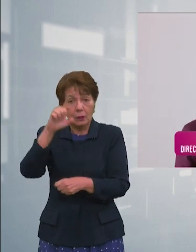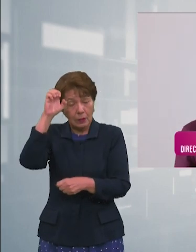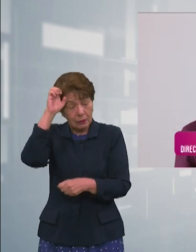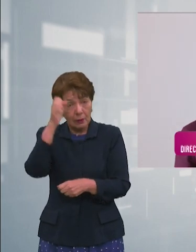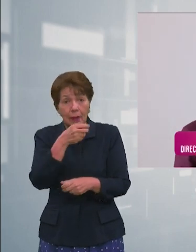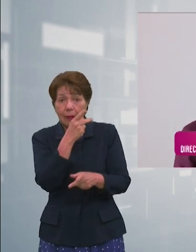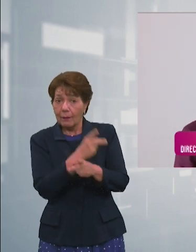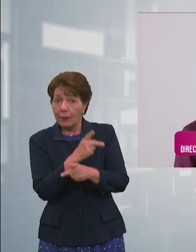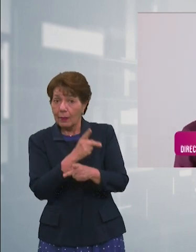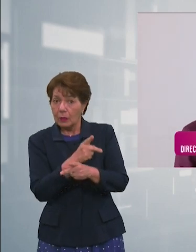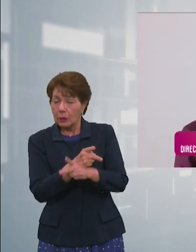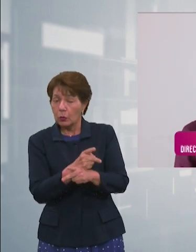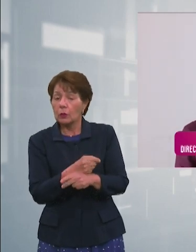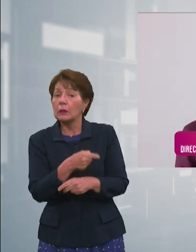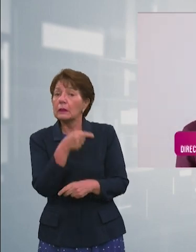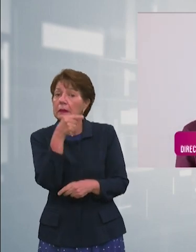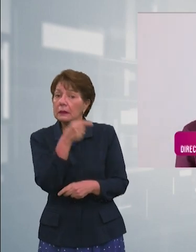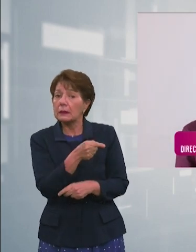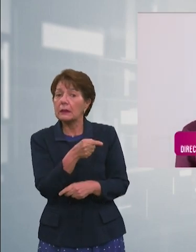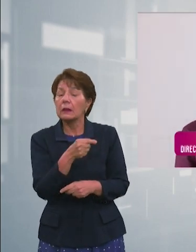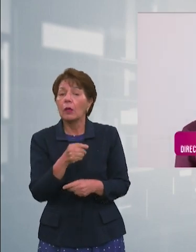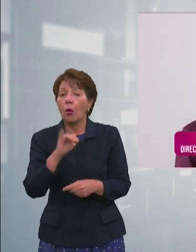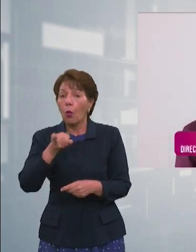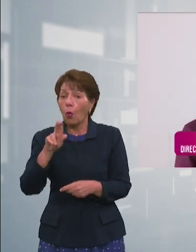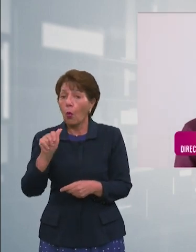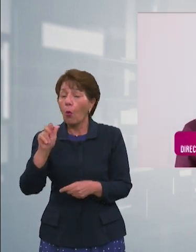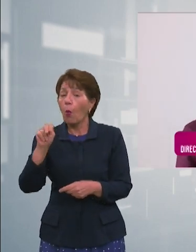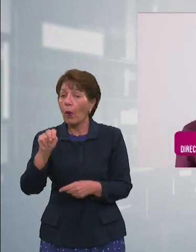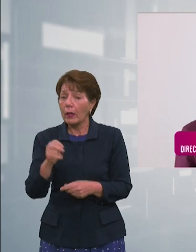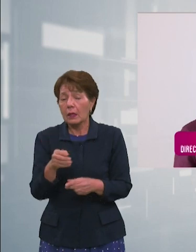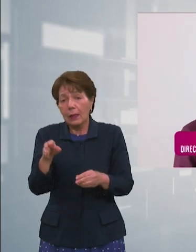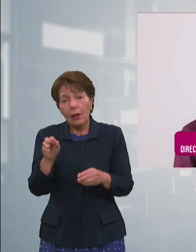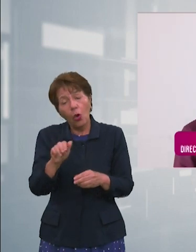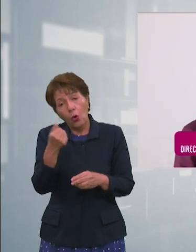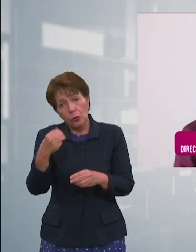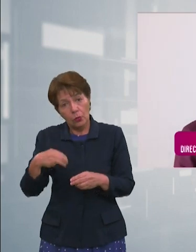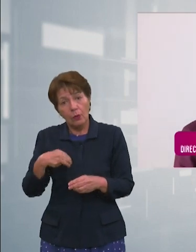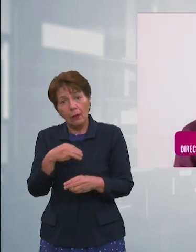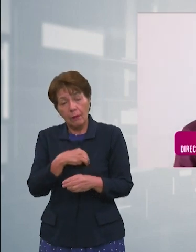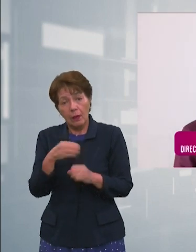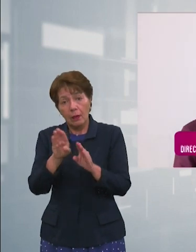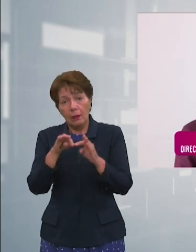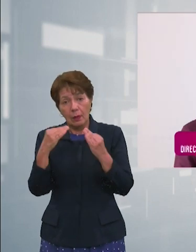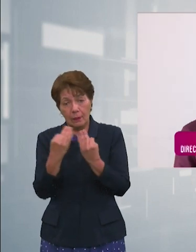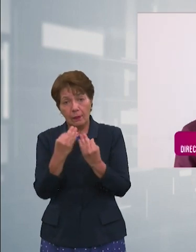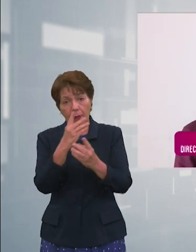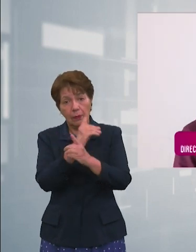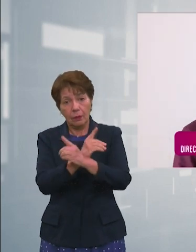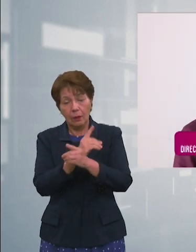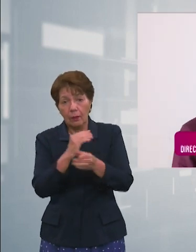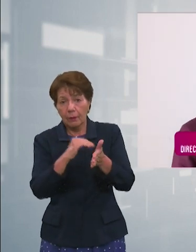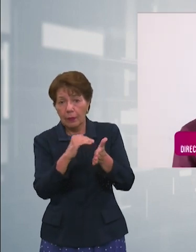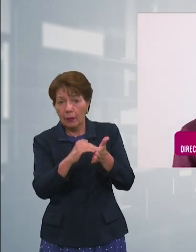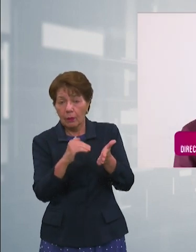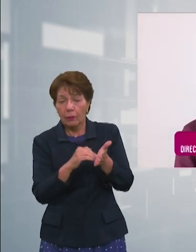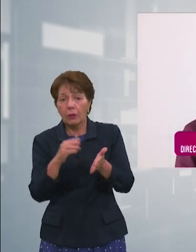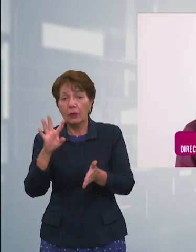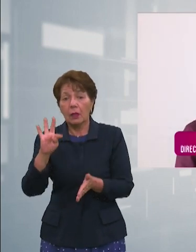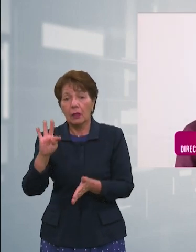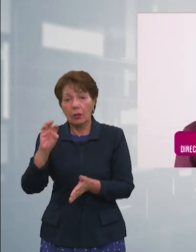gravedad y de alto riesgo que enfrentaba no solamente Juan López, sino varios integrantes del Comité de Defensa Municipal de Tocoa. Esta alerta temprana nace